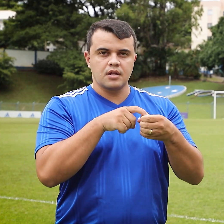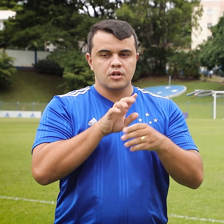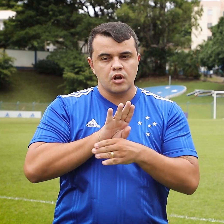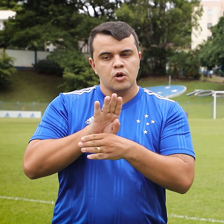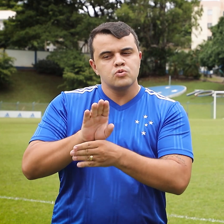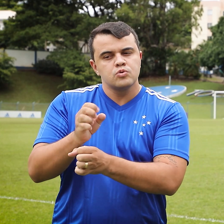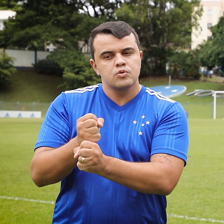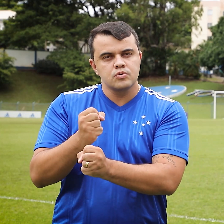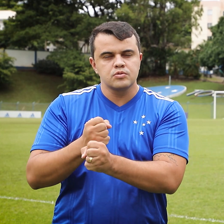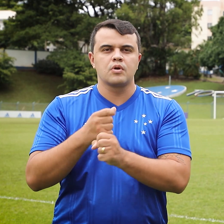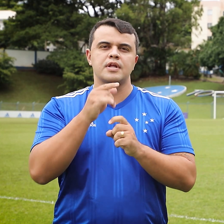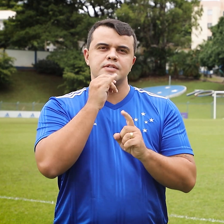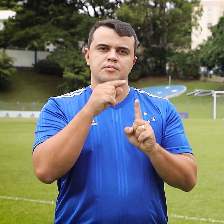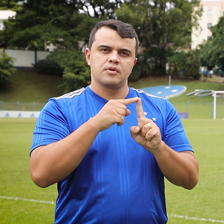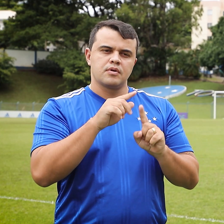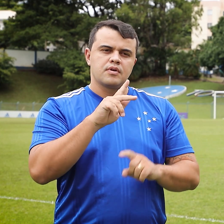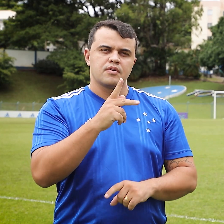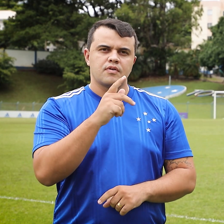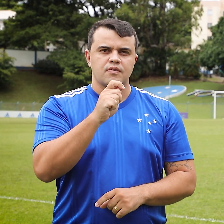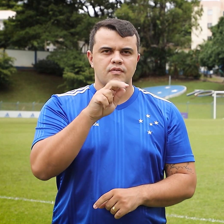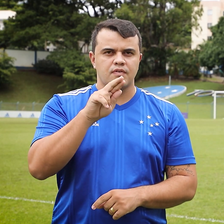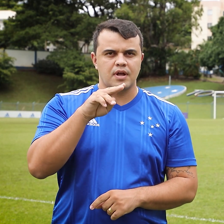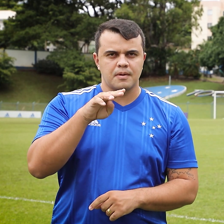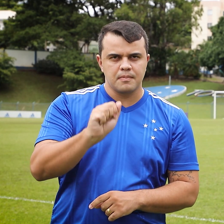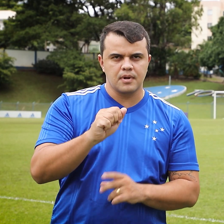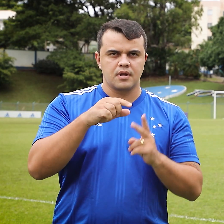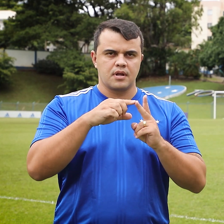Farma Science, Castelar Cabamentos,